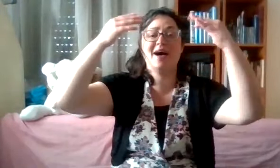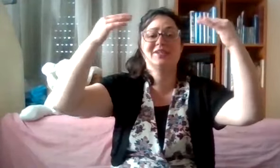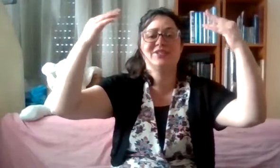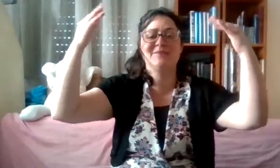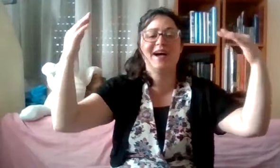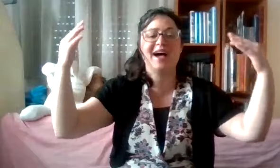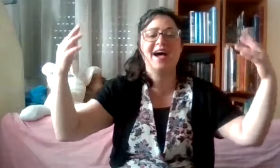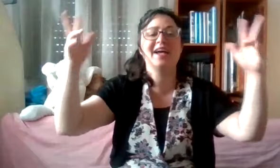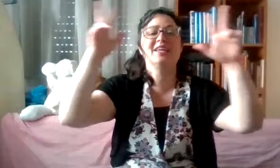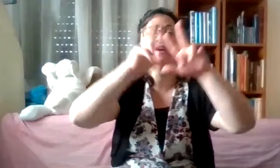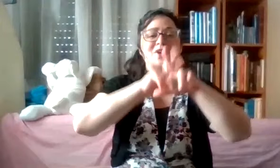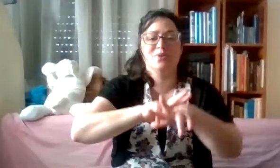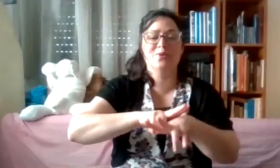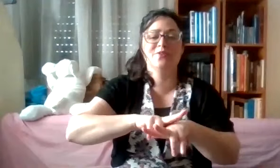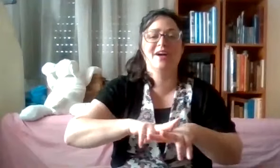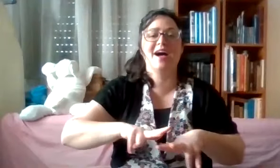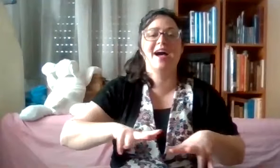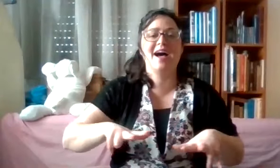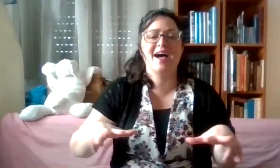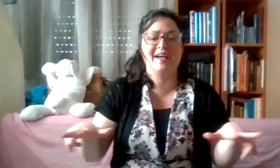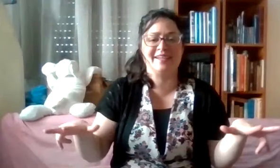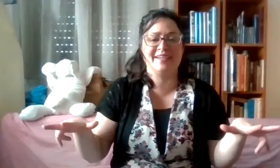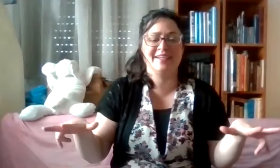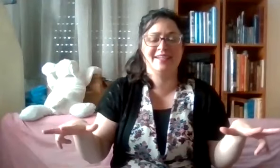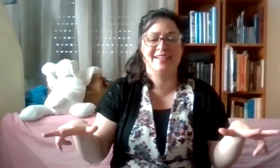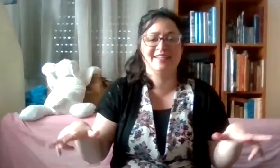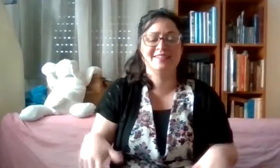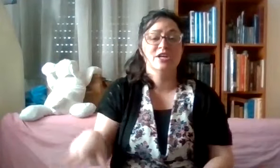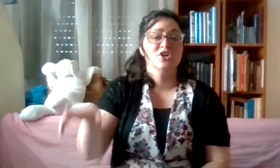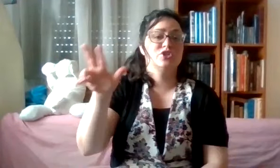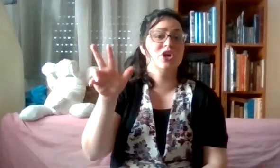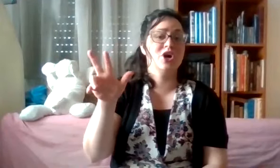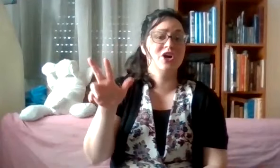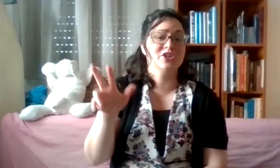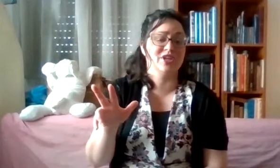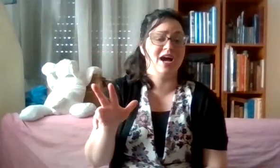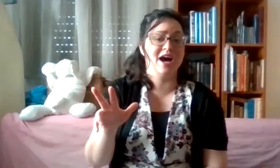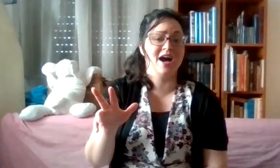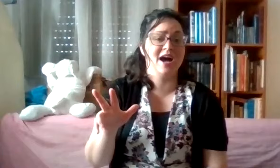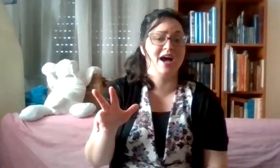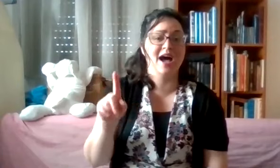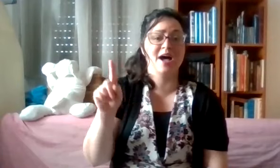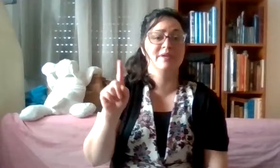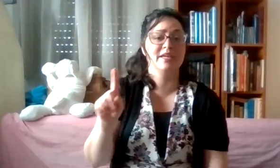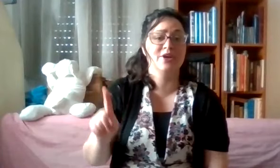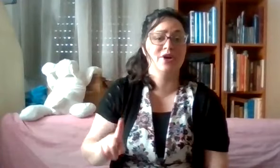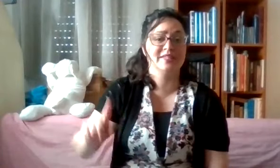שבשמיים ובארץ. שלושה מי יודע.